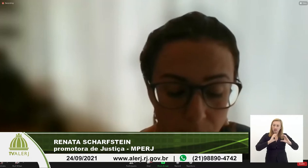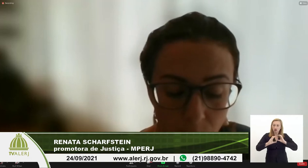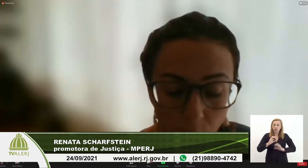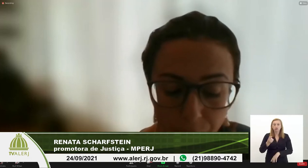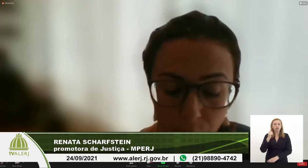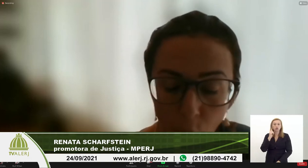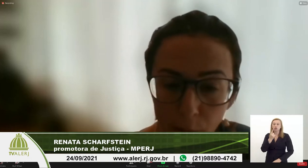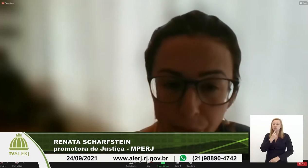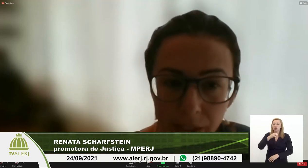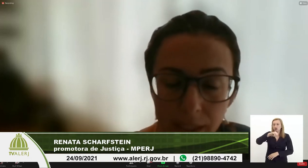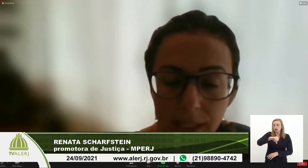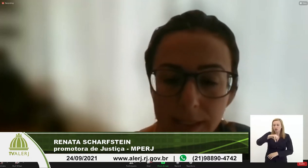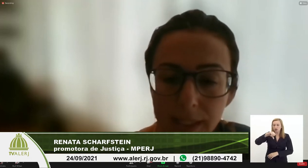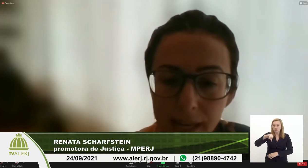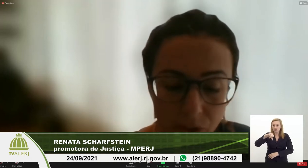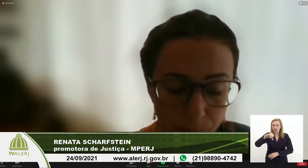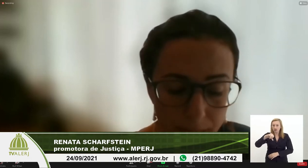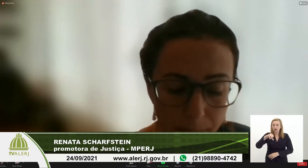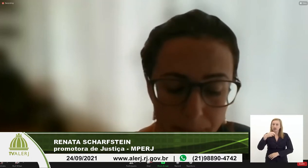surdos que é 99